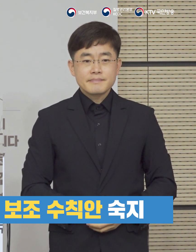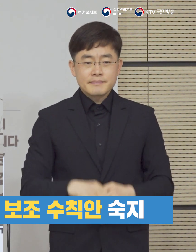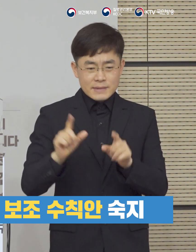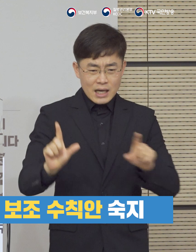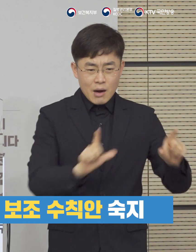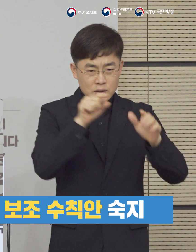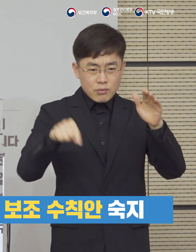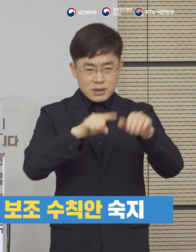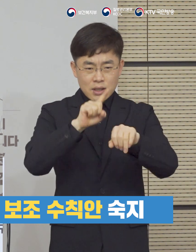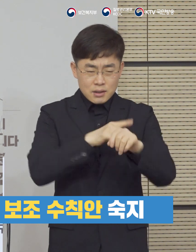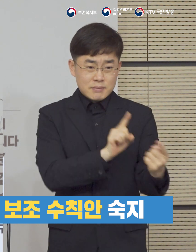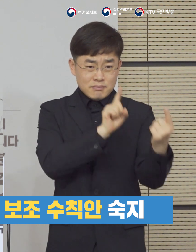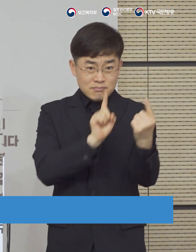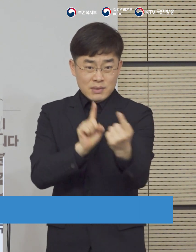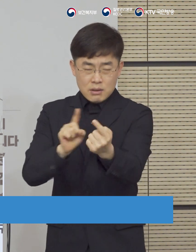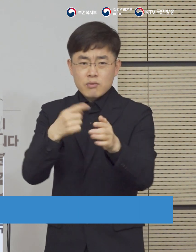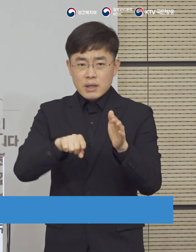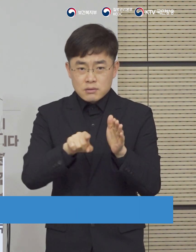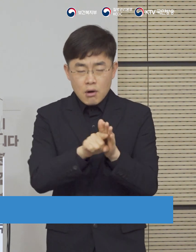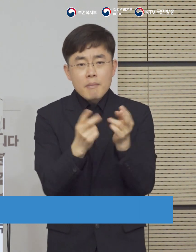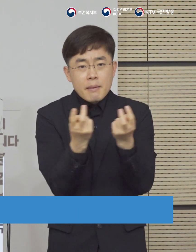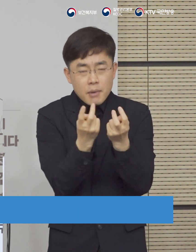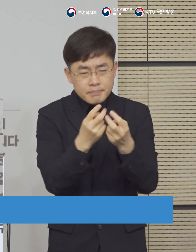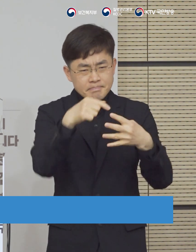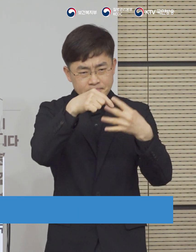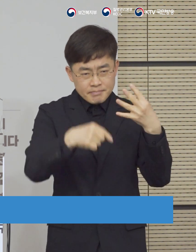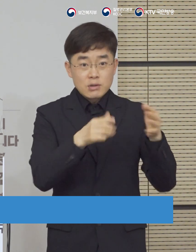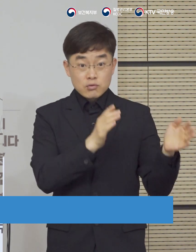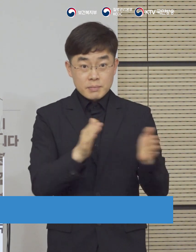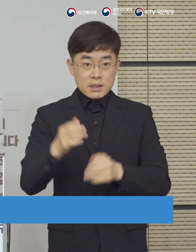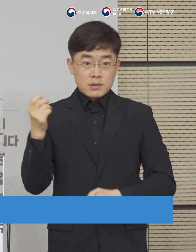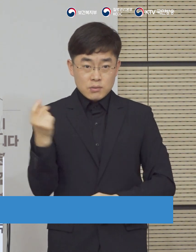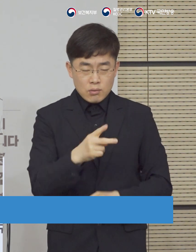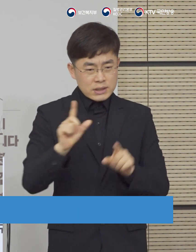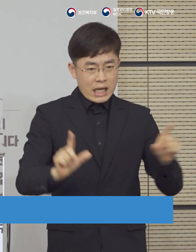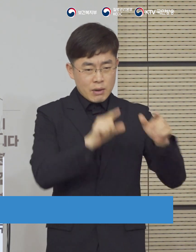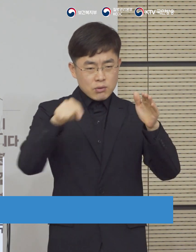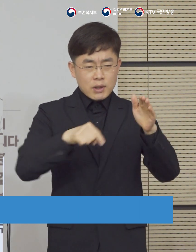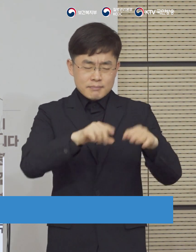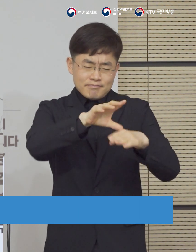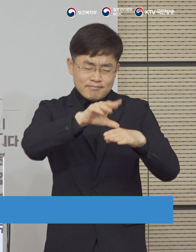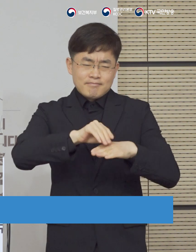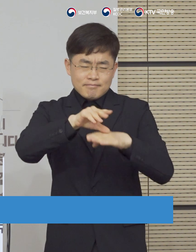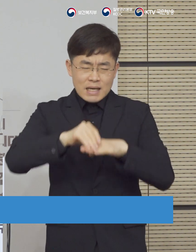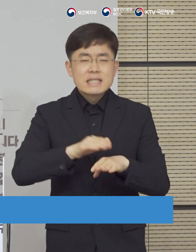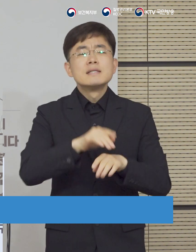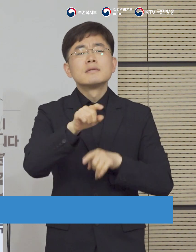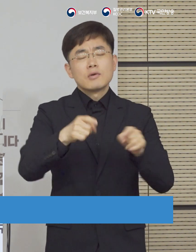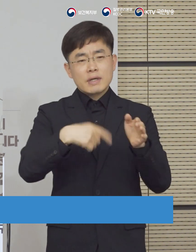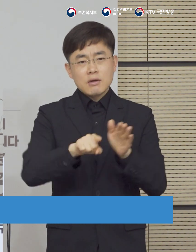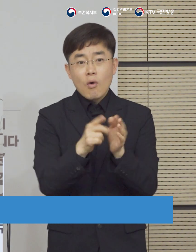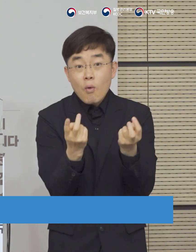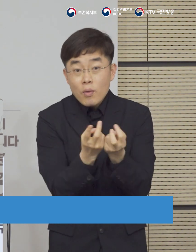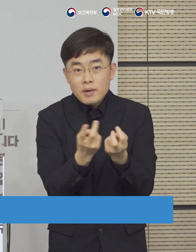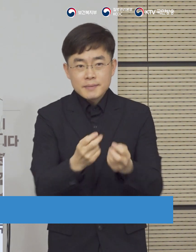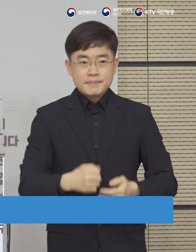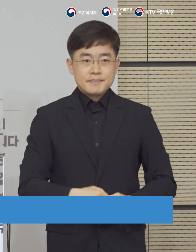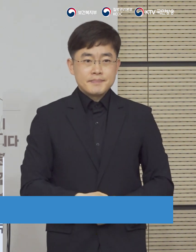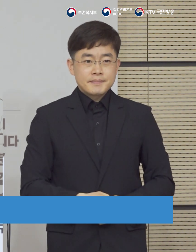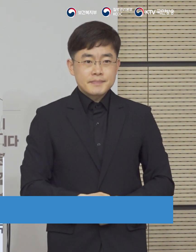이와 함께 생활 속 거리 두기 지침을 신속하게 마련하고 일상 속에서 정착시키기 위해서 각